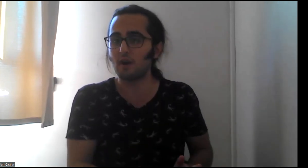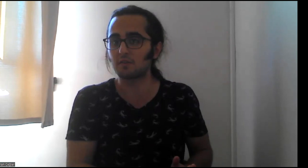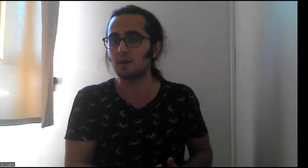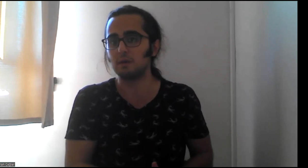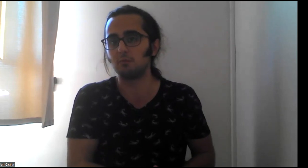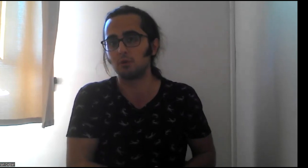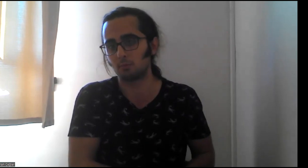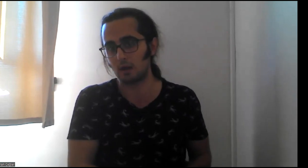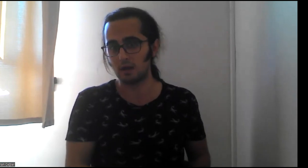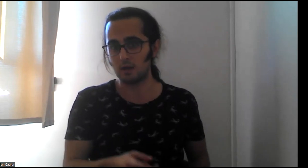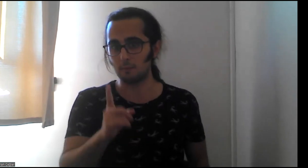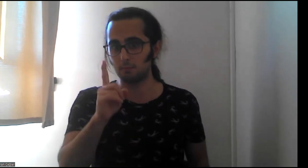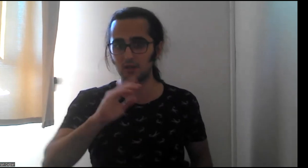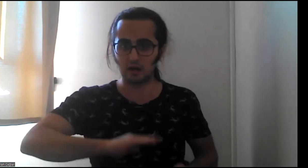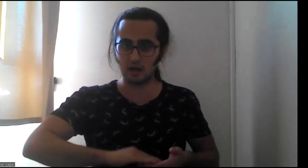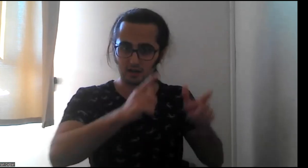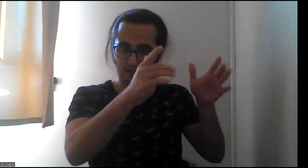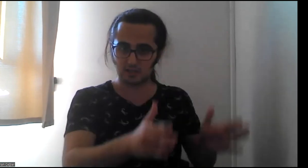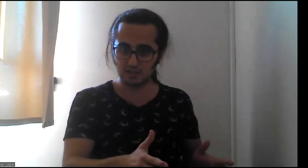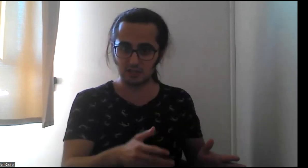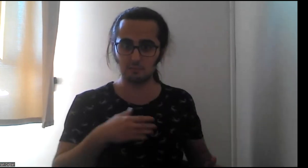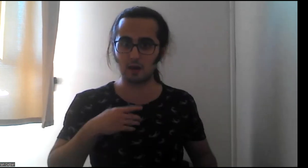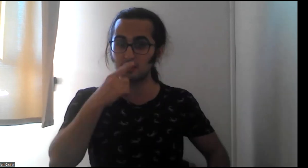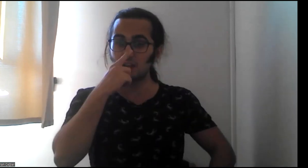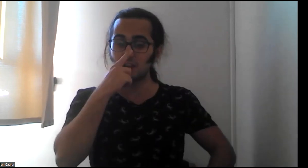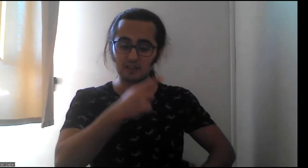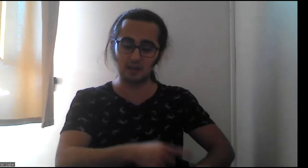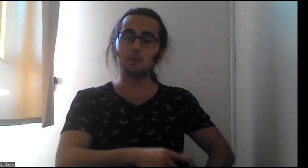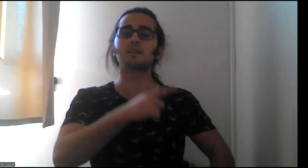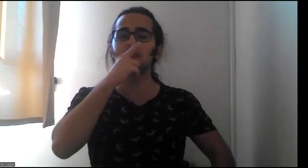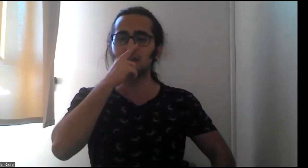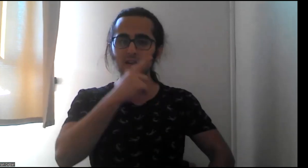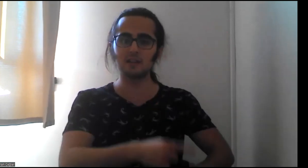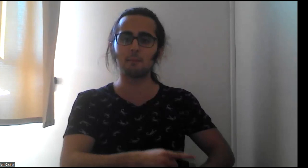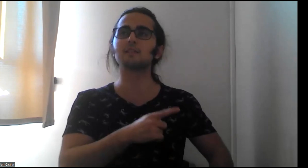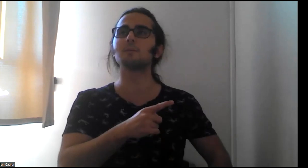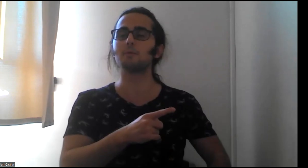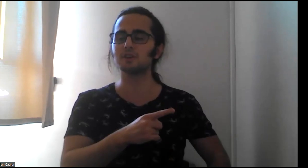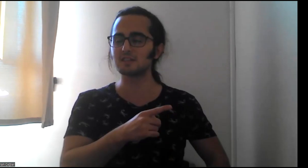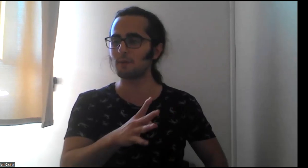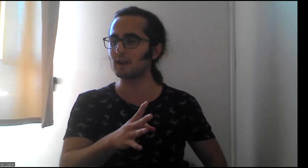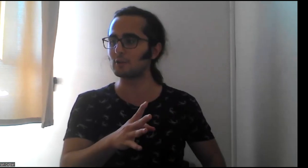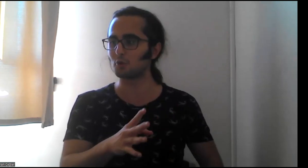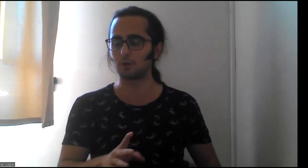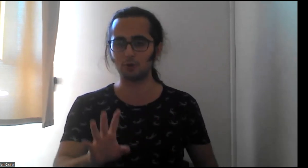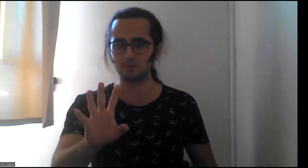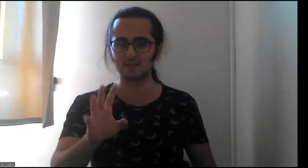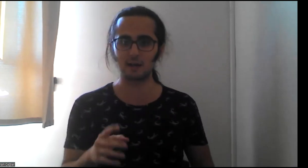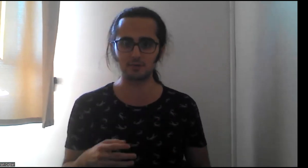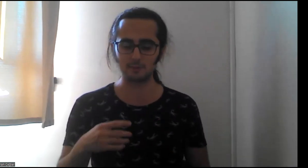fark var bilmiyorum. Bir arkadaş kişi ben inanmak değil, inanmak değil. Ben bunu hızlı yaparken doğru yapıyorum. Hızlı yapıyorum.